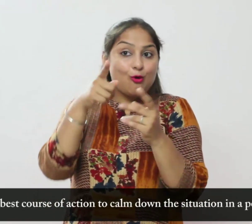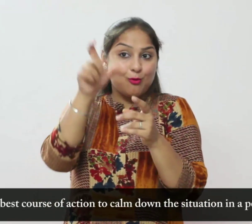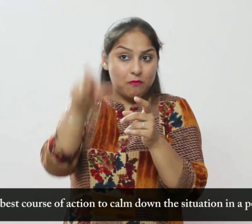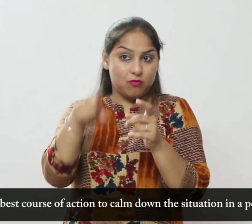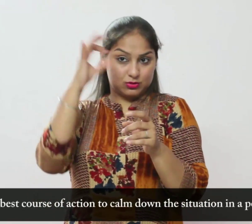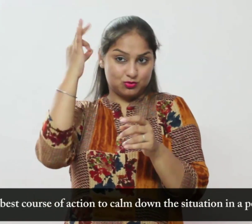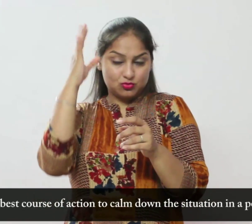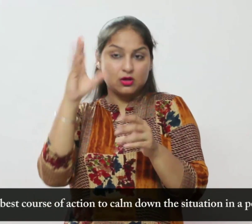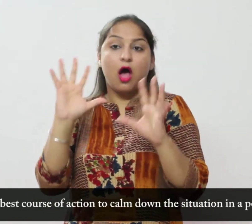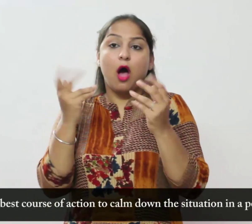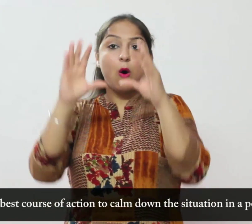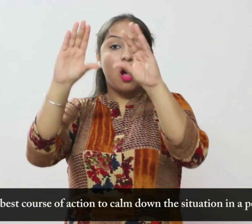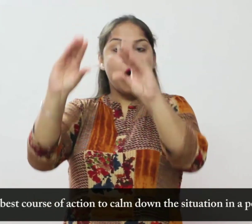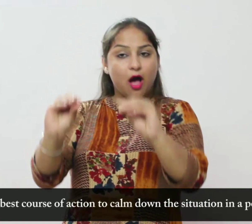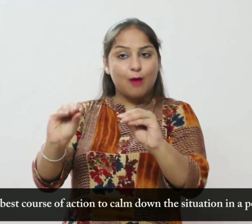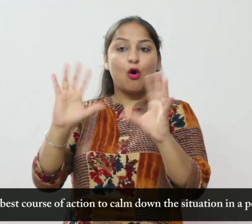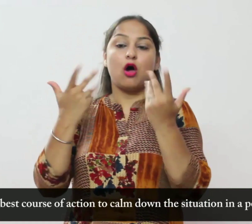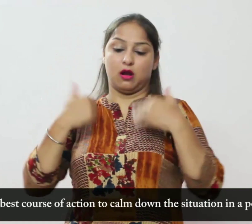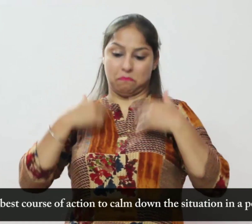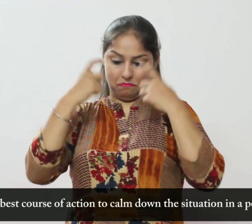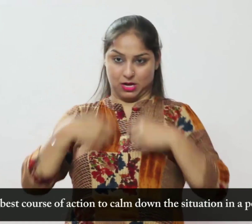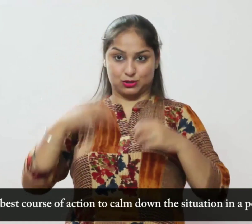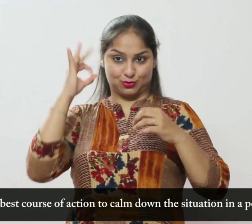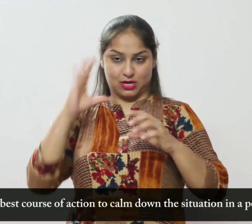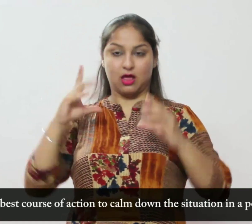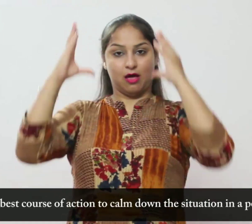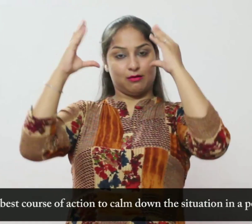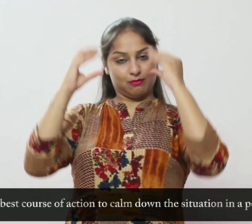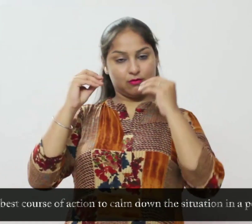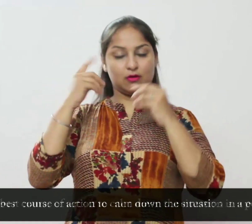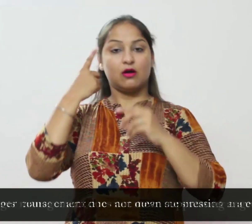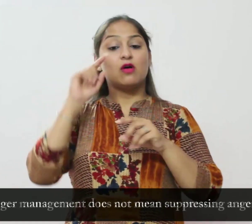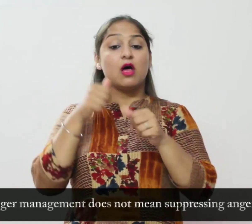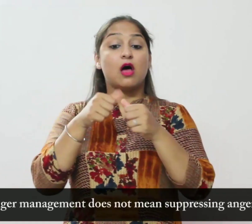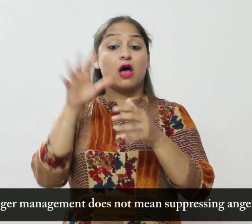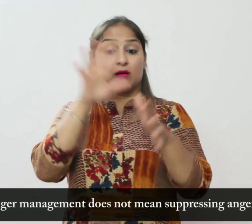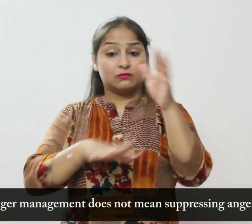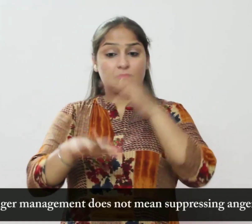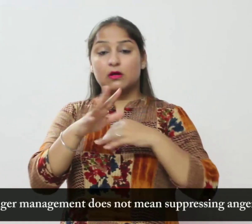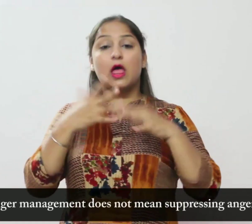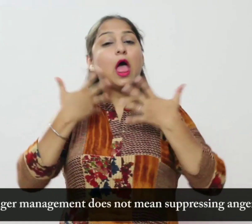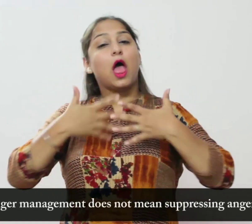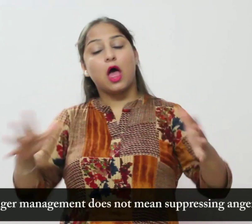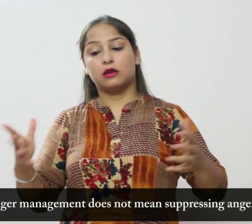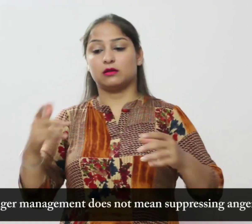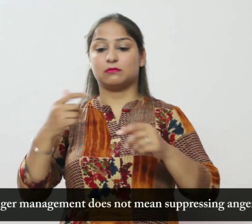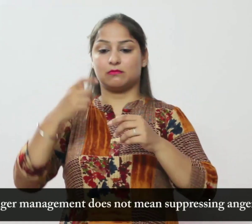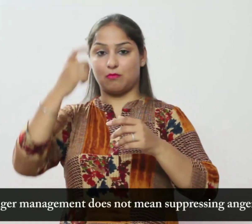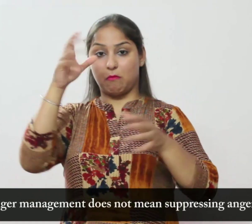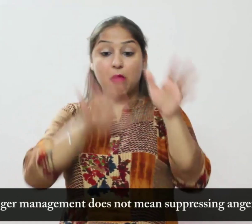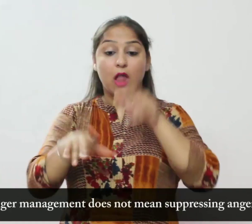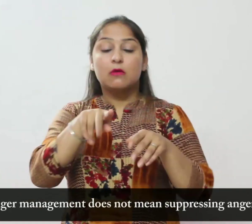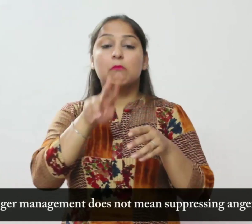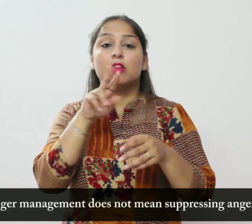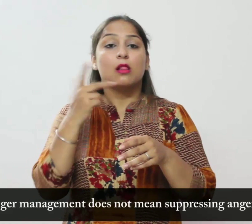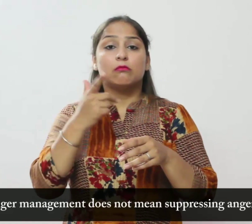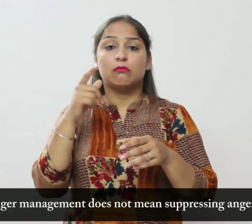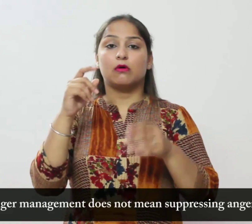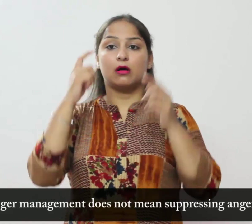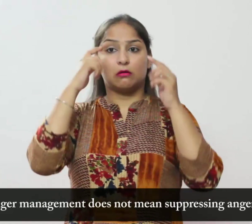तरीके से स्थिती को शान्त करने के लिए कारिवाई का सबसे अच्छा तरीका लेना क्रोध प्रबंदक का मतलब